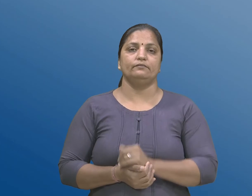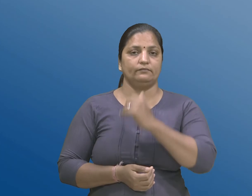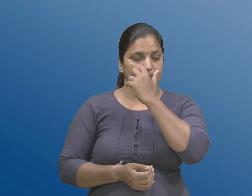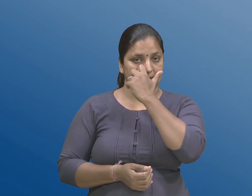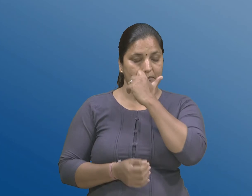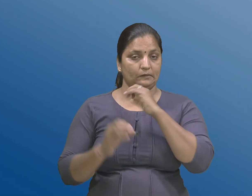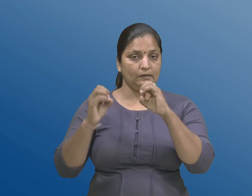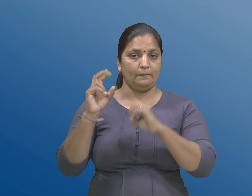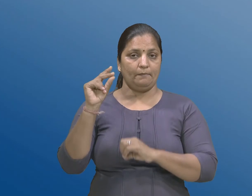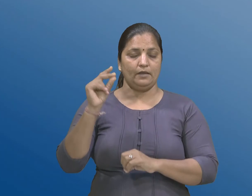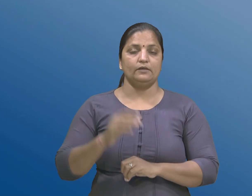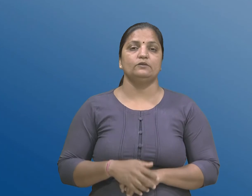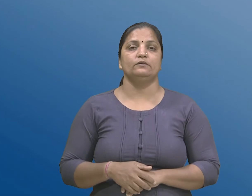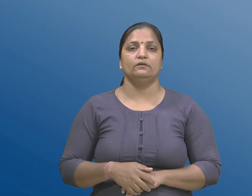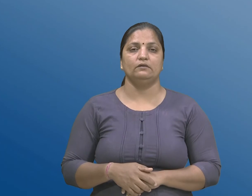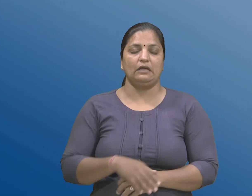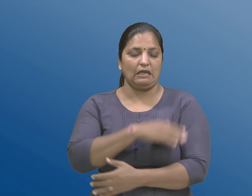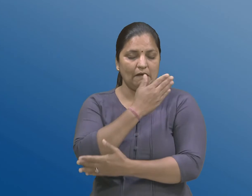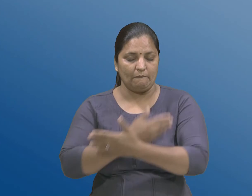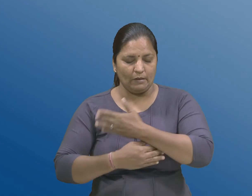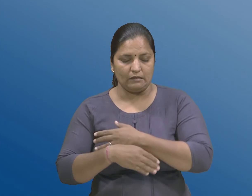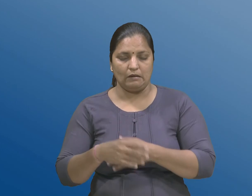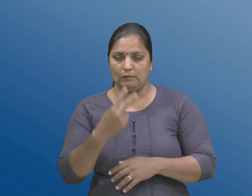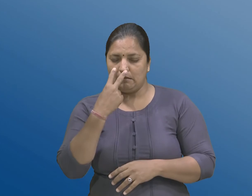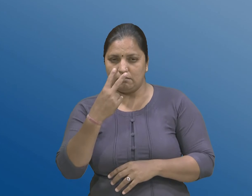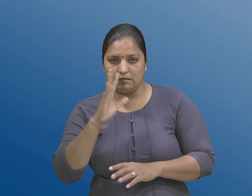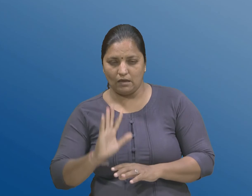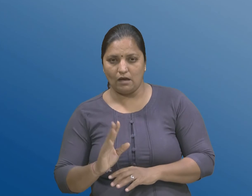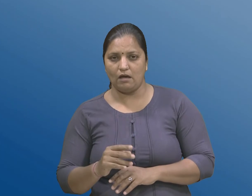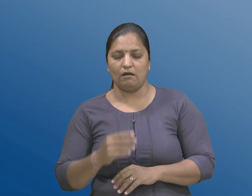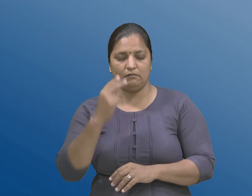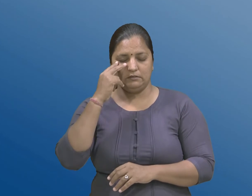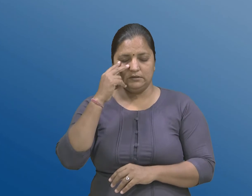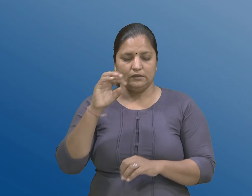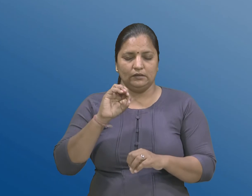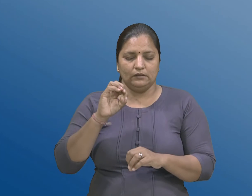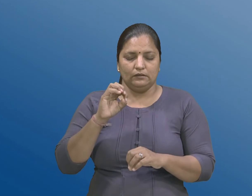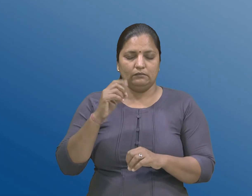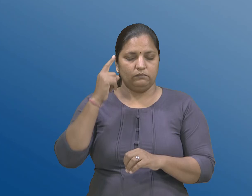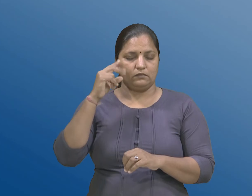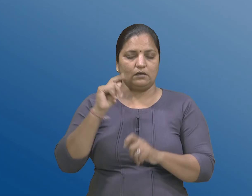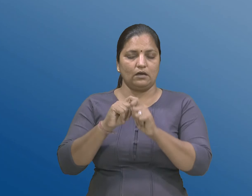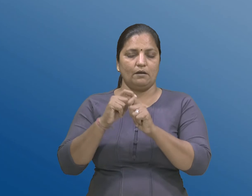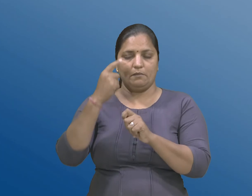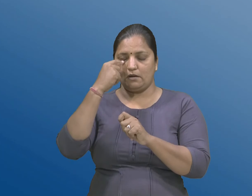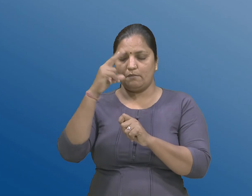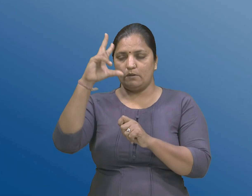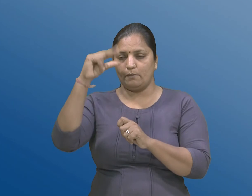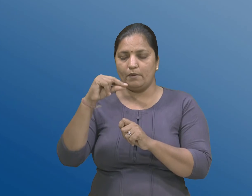बीजू, विक्रुती के खोड देखावी नहीं, लक्वो परंतु, सामान्य आर्थिक प्रव्रुत्ती माँ, जोडावा